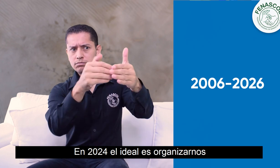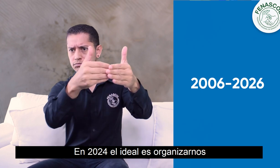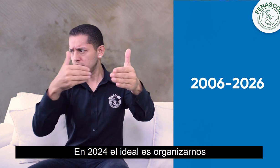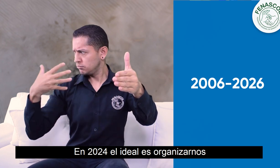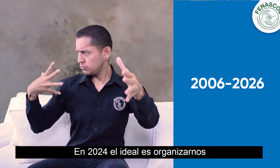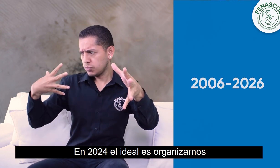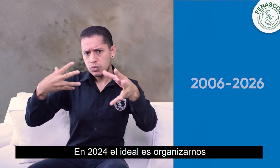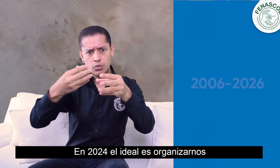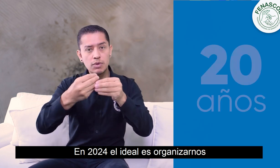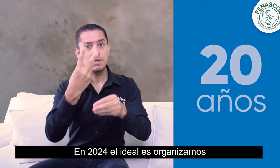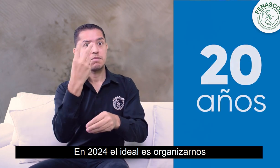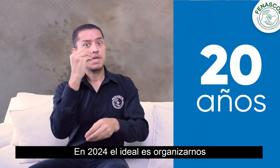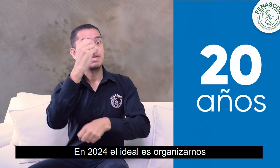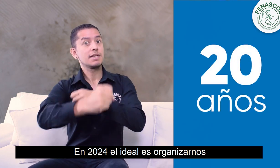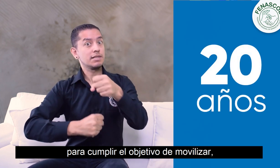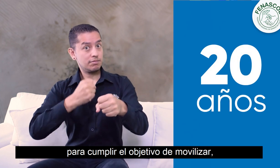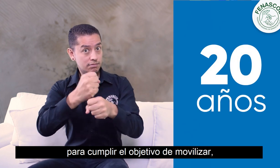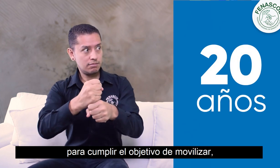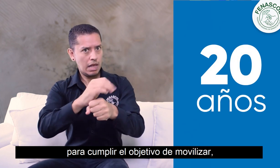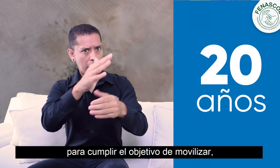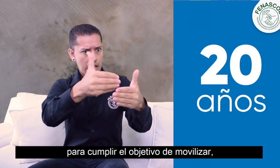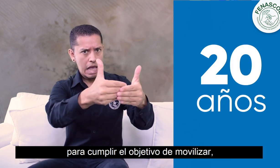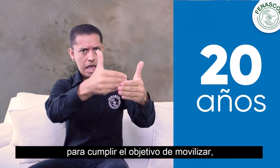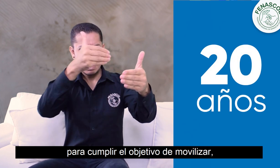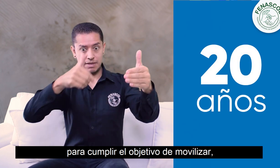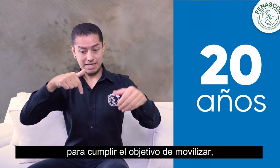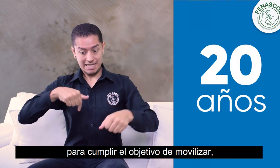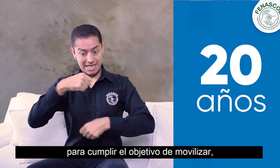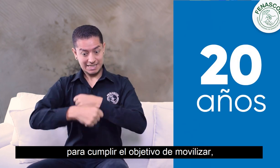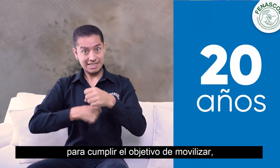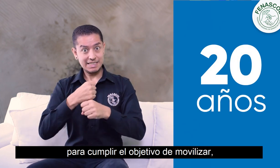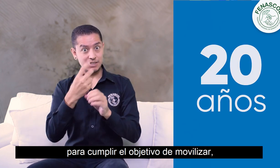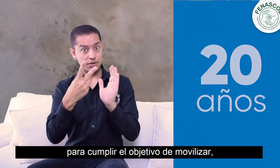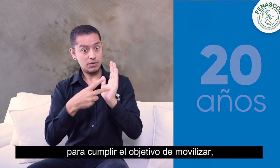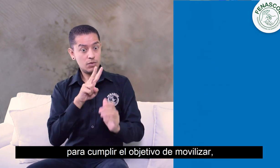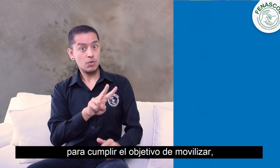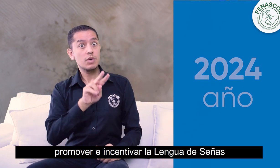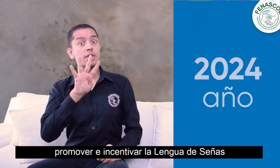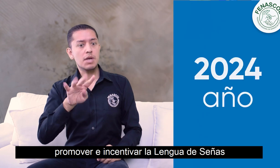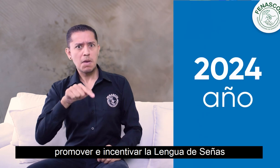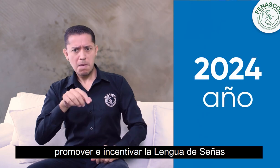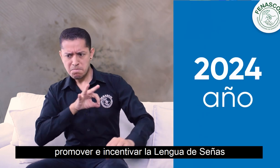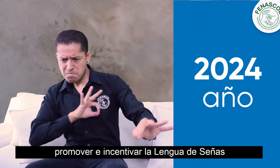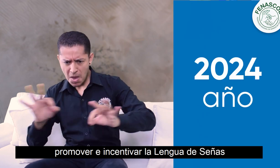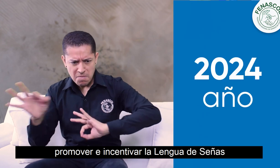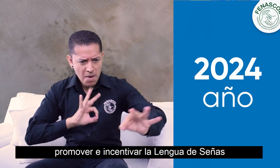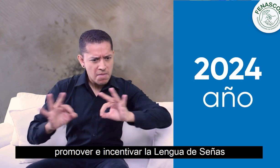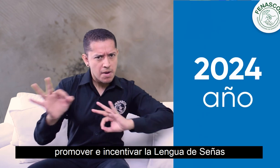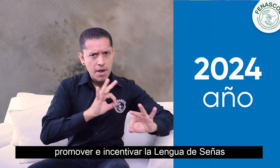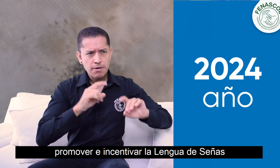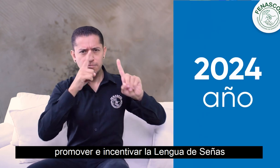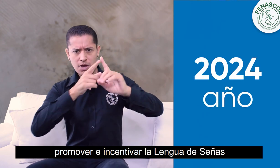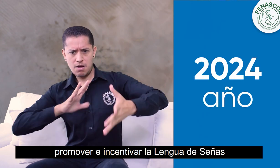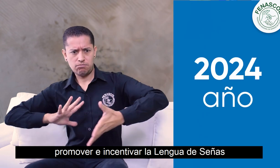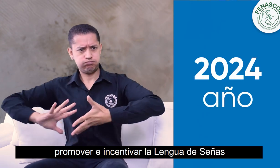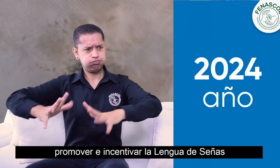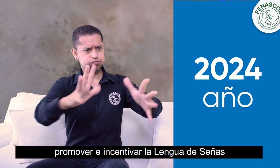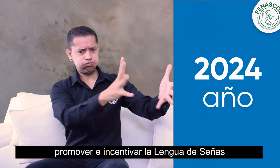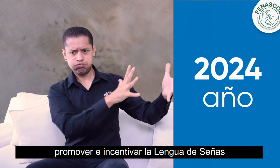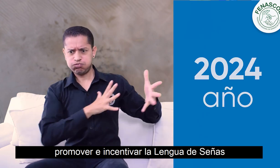ideal es organizarnos para cumplir el objetivo de movilizar, promover, incentivar la lengua de